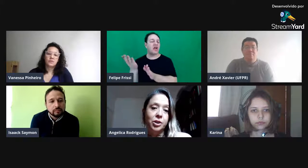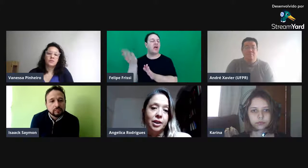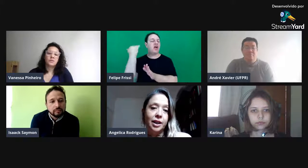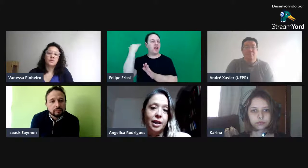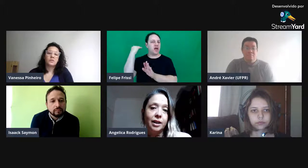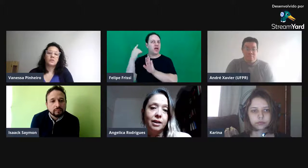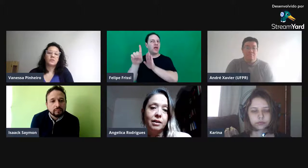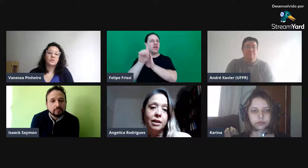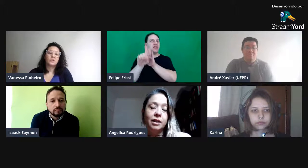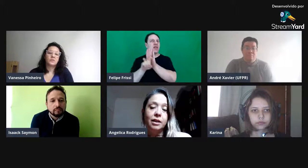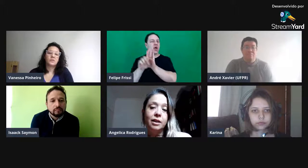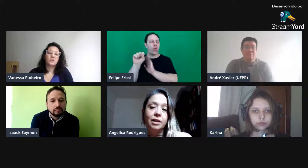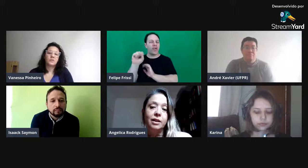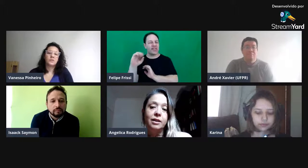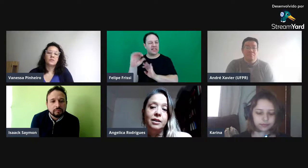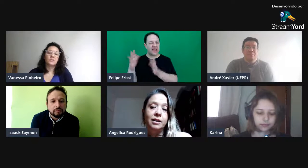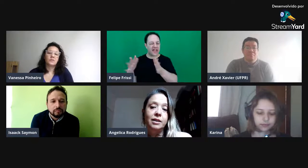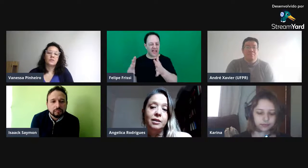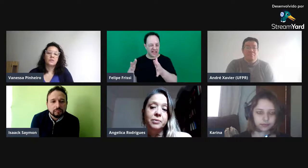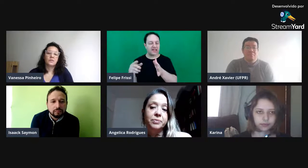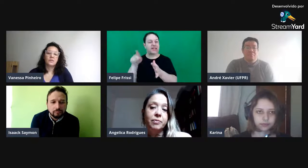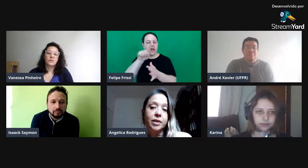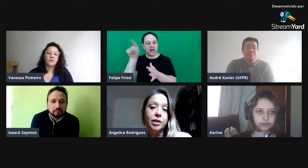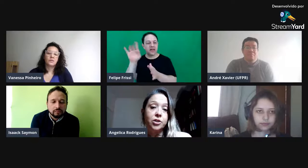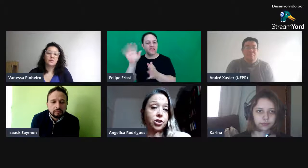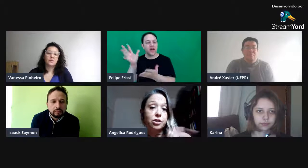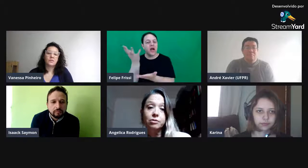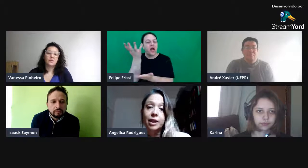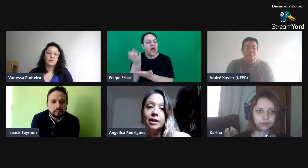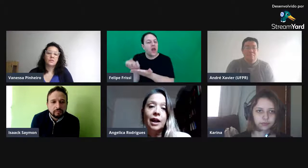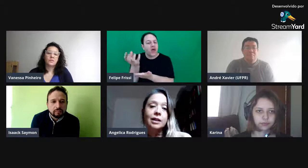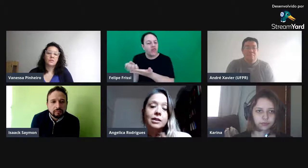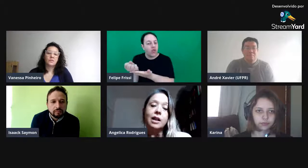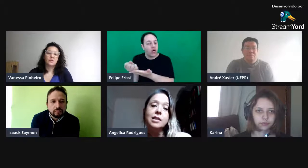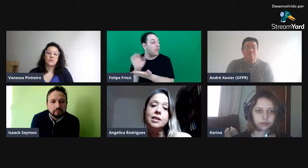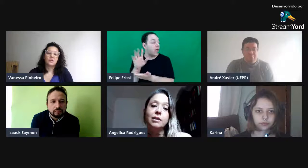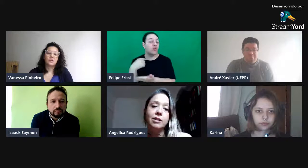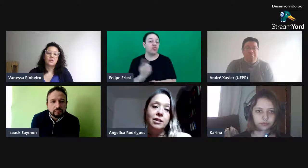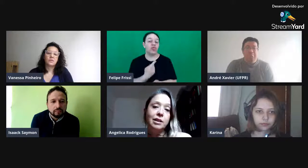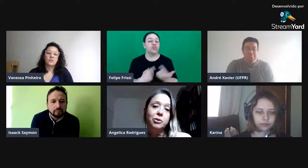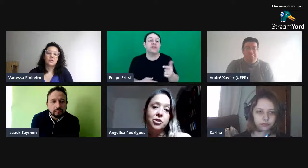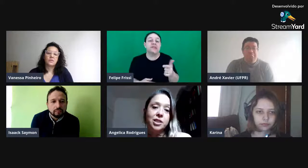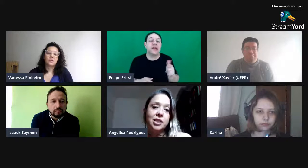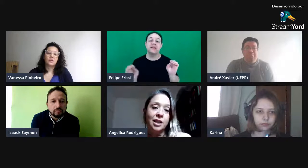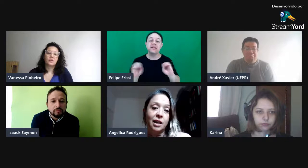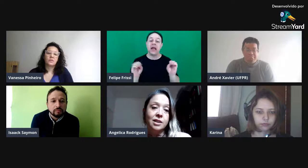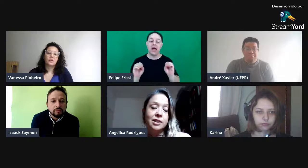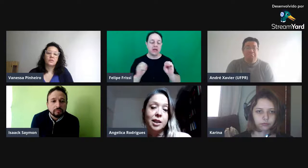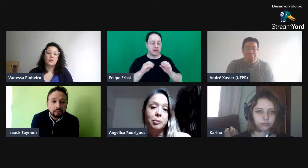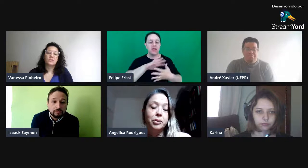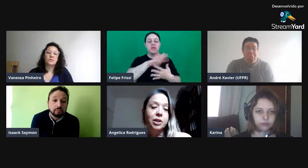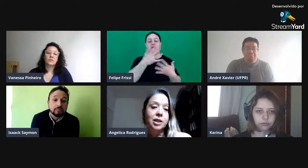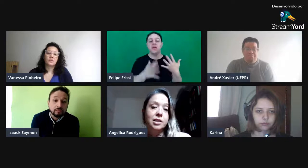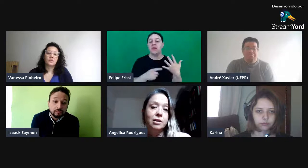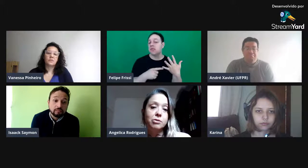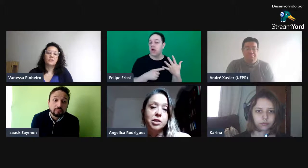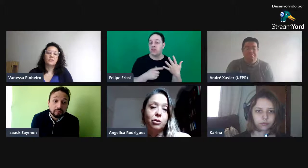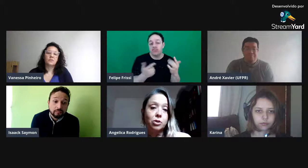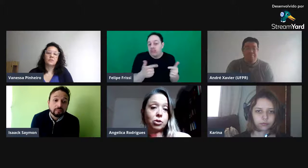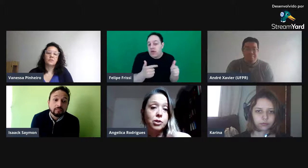80, né? E a gente não tem nada, assim, em línguas de sinais, né? Porque são situações